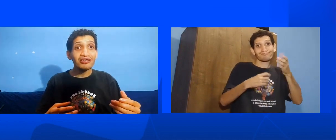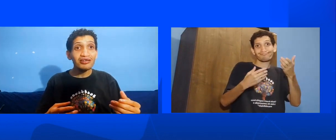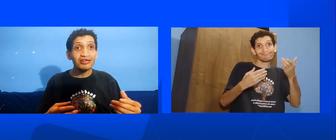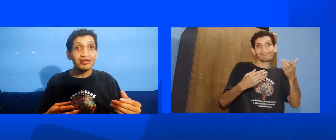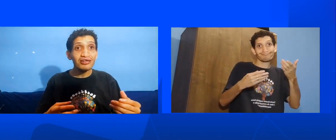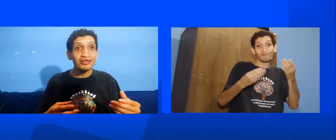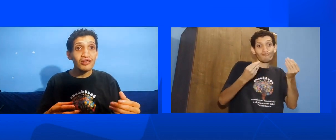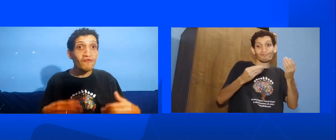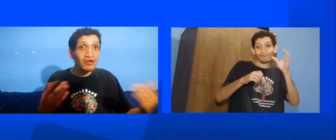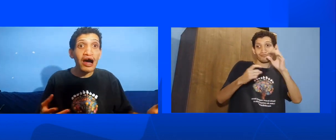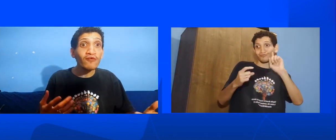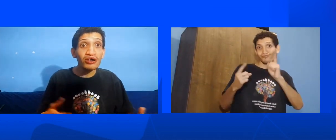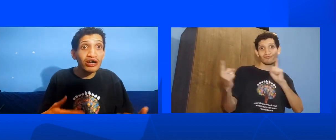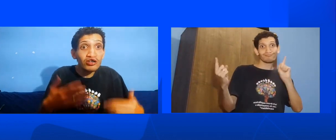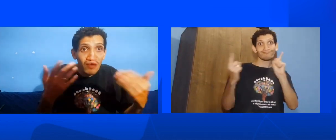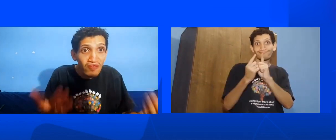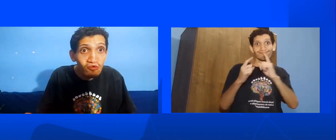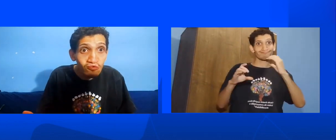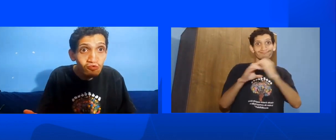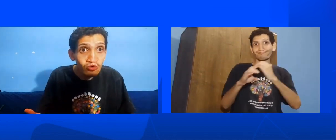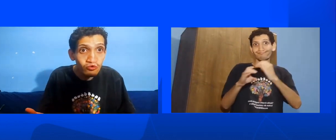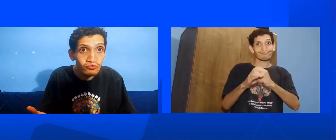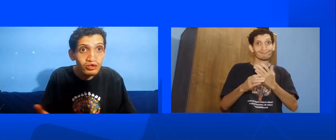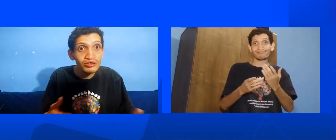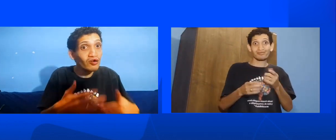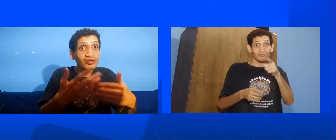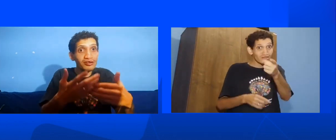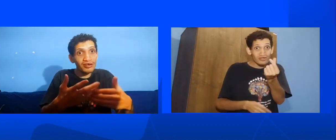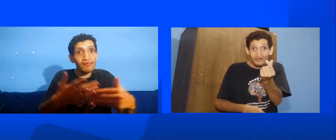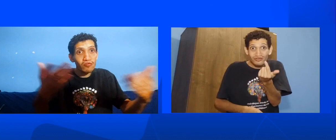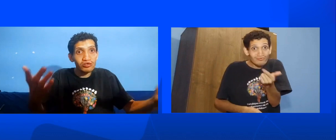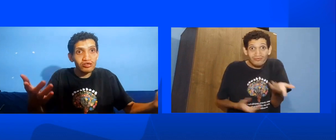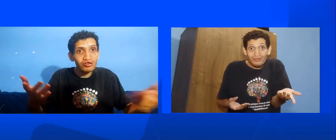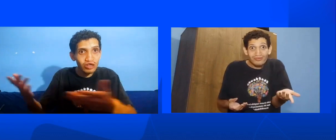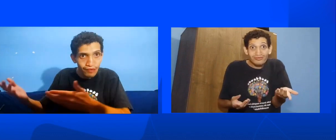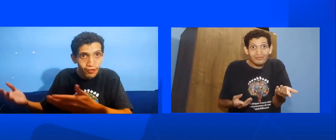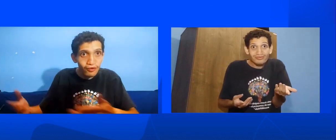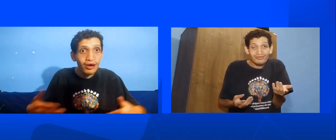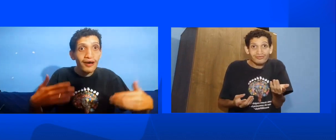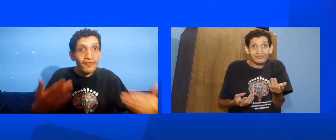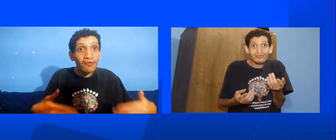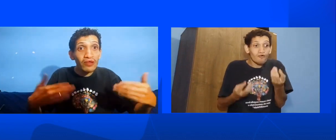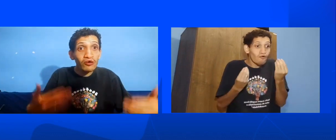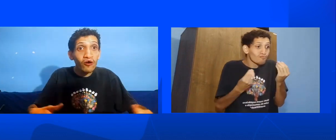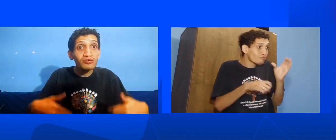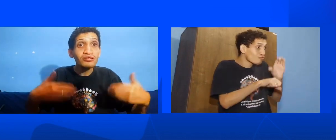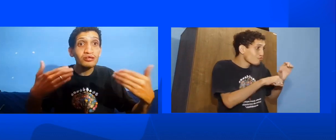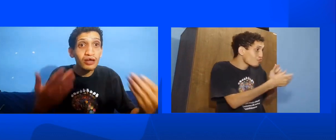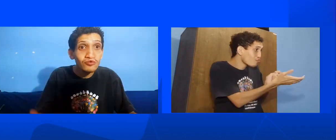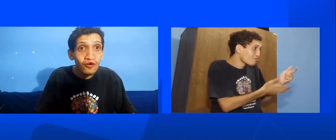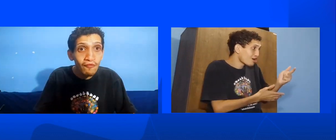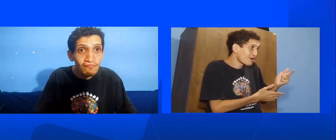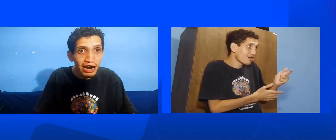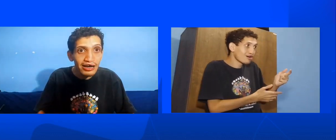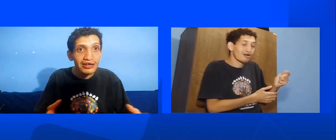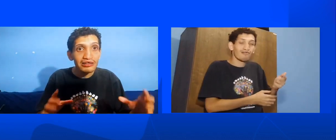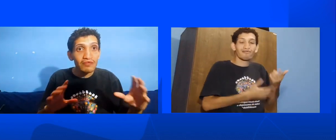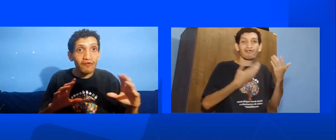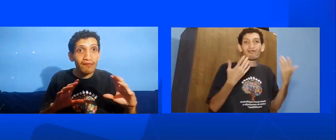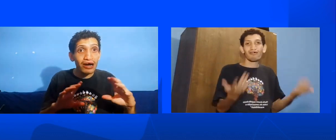E no final vão querer vender um curso E você, pelo que a gente já falou Não tem condição de comprar Então é